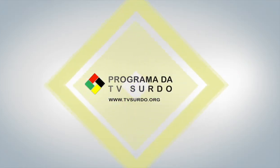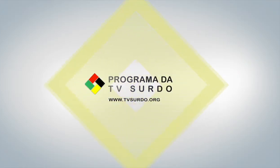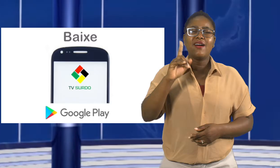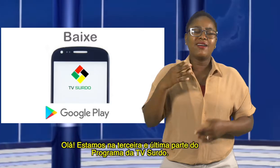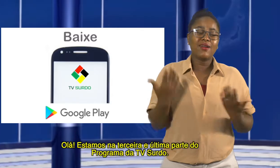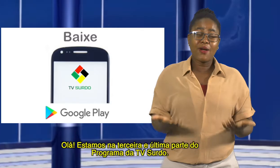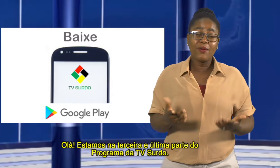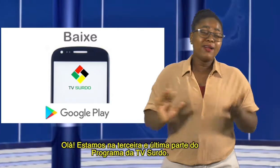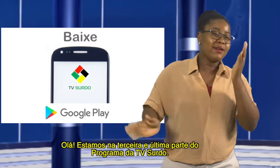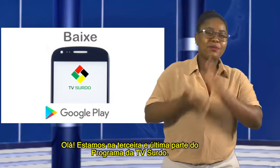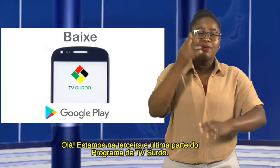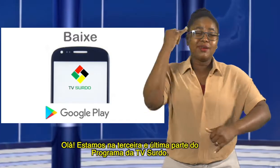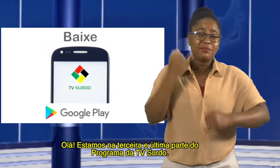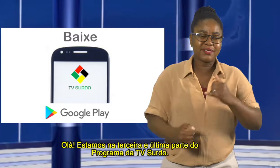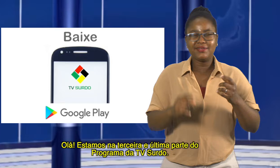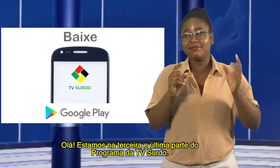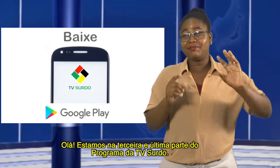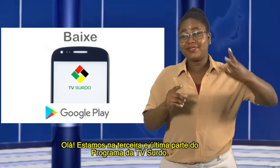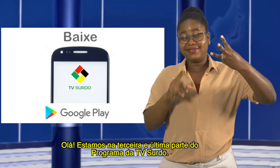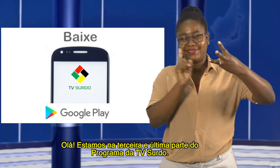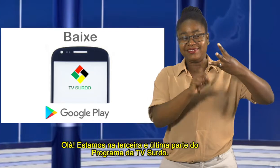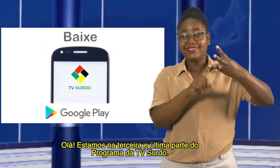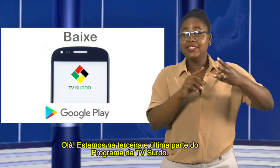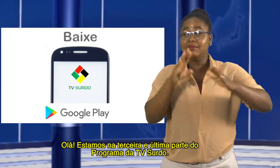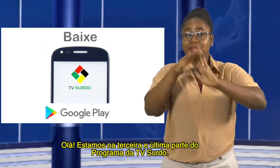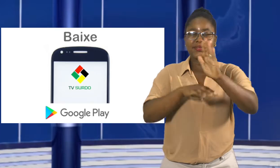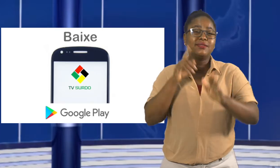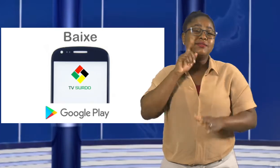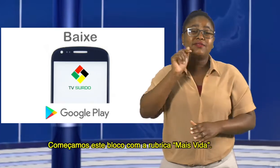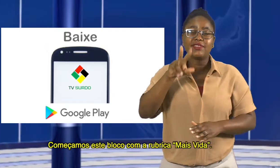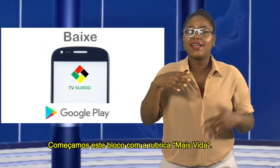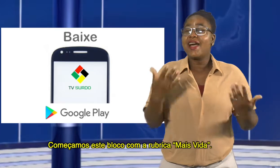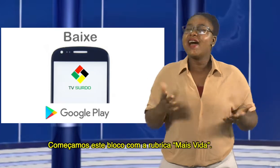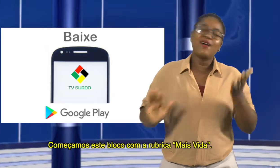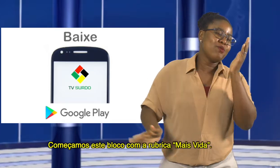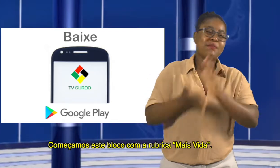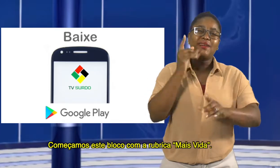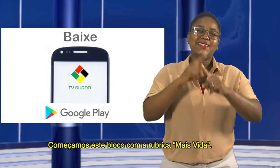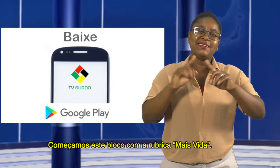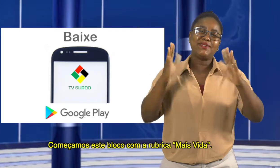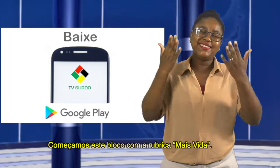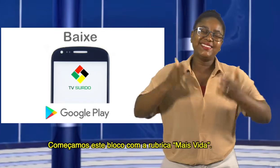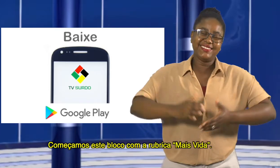Olá. Estamos na terceira e última parte do programa da TV Surdo. Começamos este bloco com a rubrica Mais Vida.